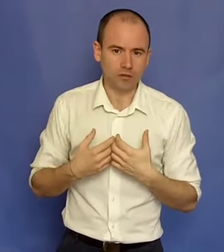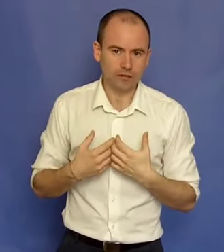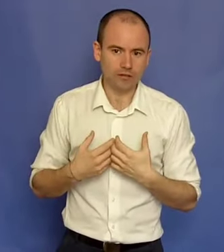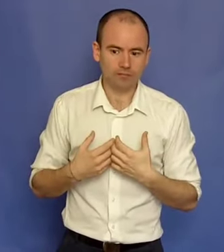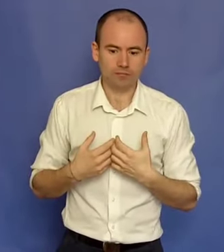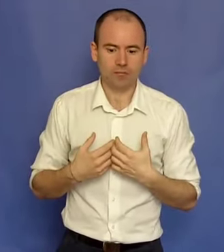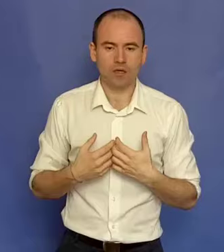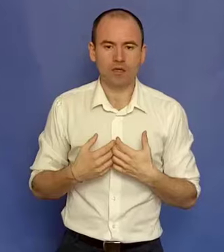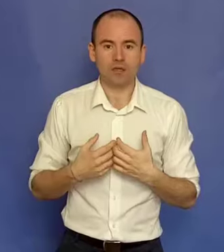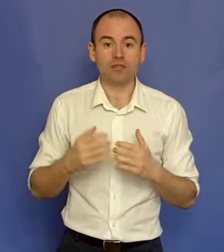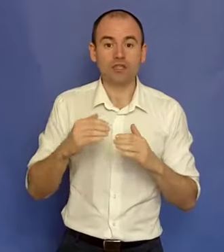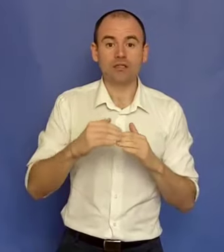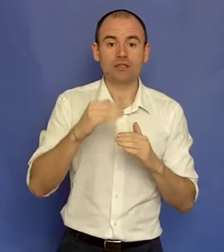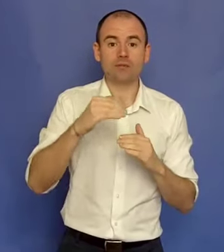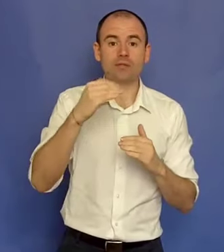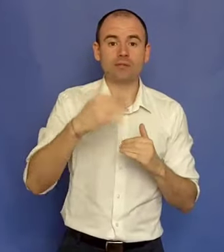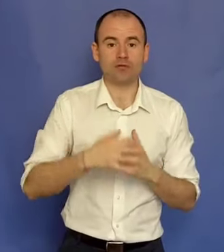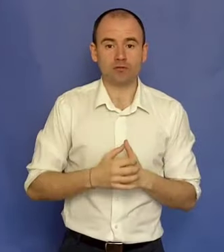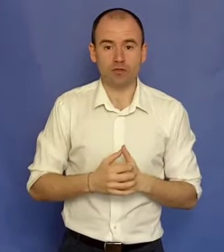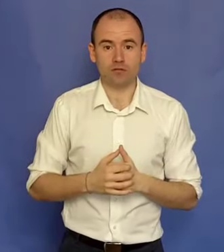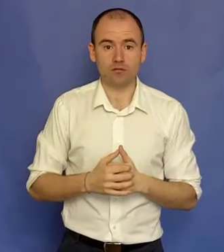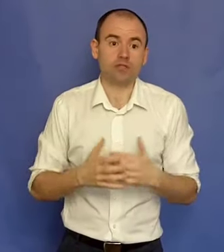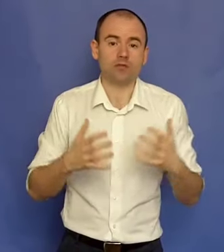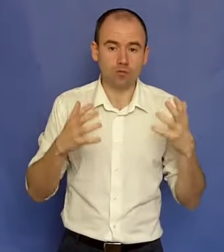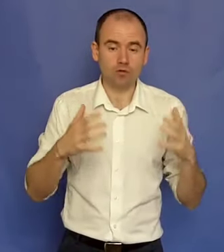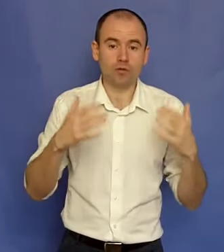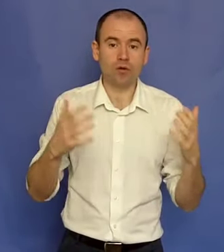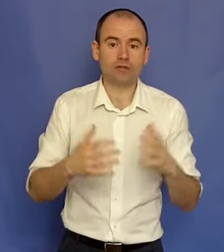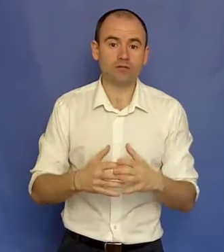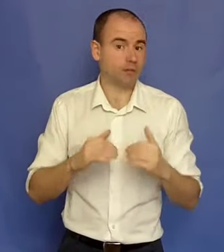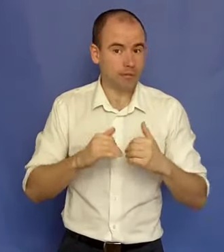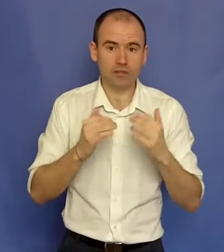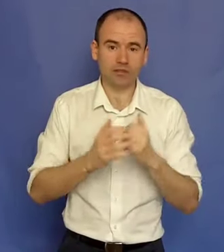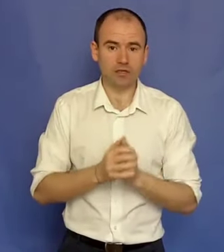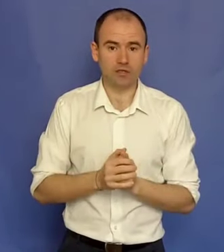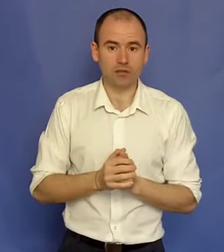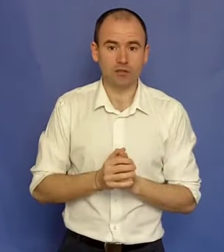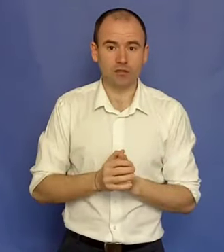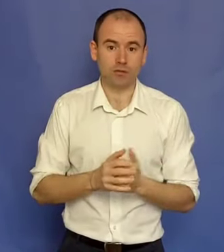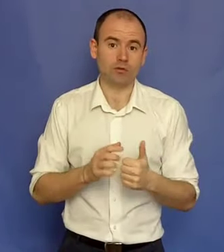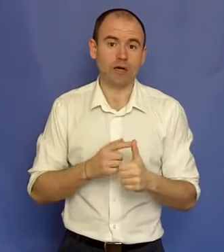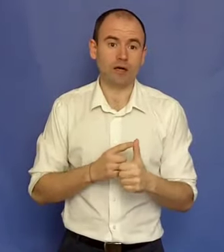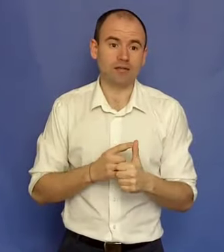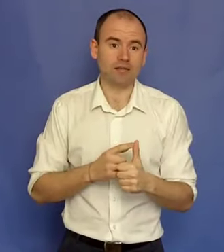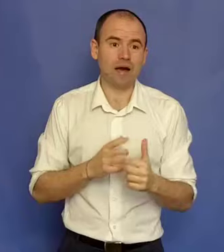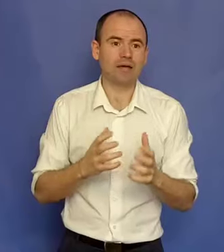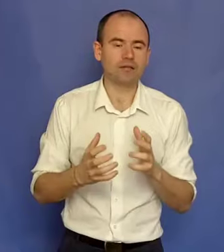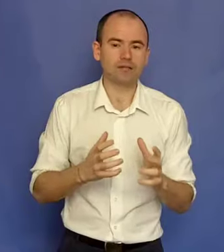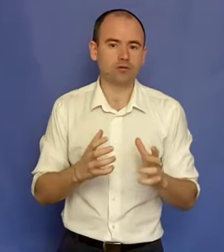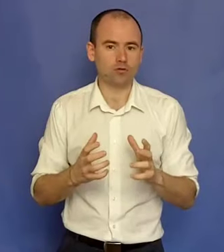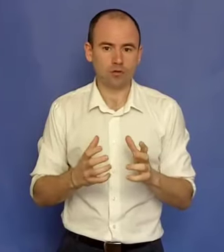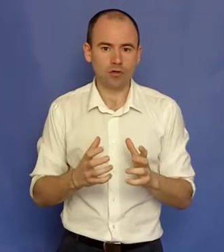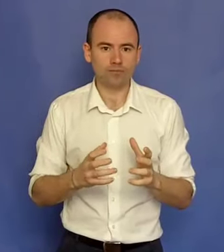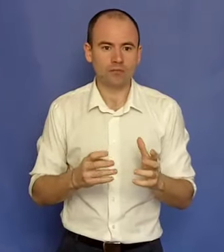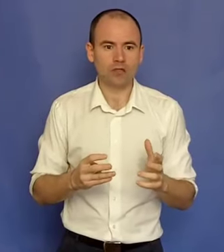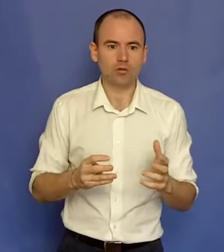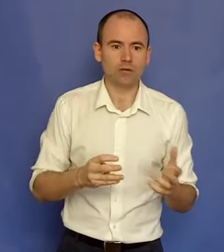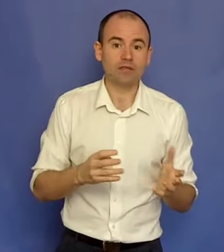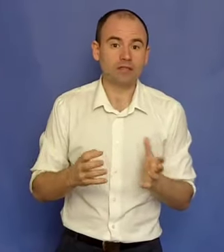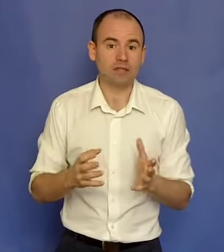lucrezi, deja te chemi liber profesionist. Și este un loc minunat să fie mai bine decât angajat. Pentru că ai cât de cât control asupra vieții